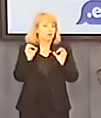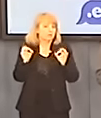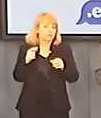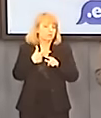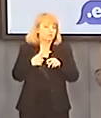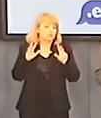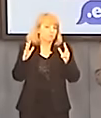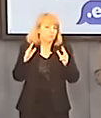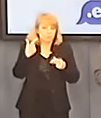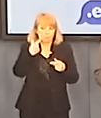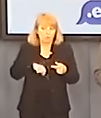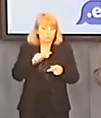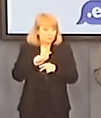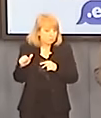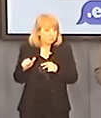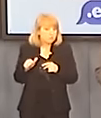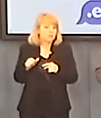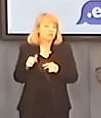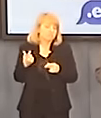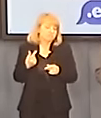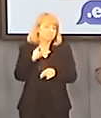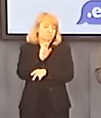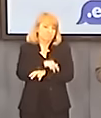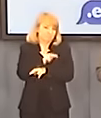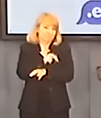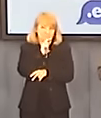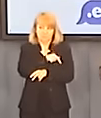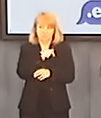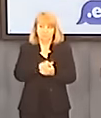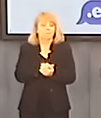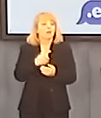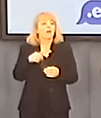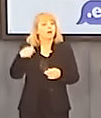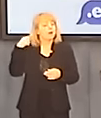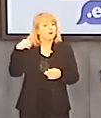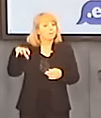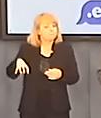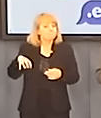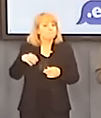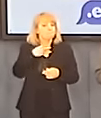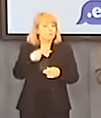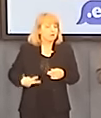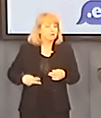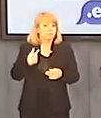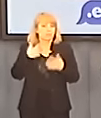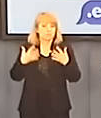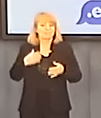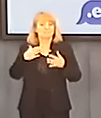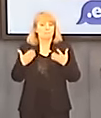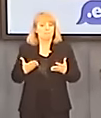premier woli mieć zamiast 4 milionów polskich prosumentów woli mieć swoje zakłady energetyczne, gdzie